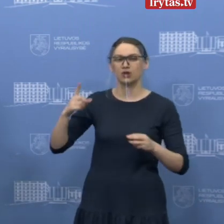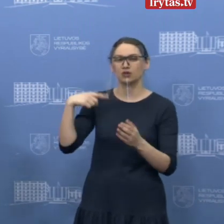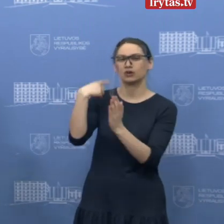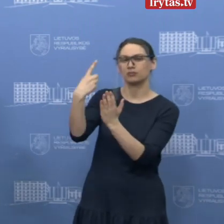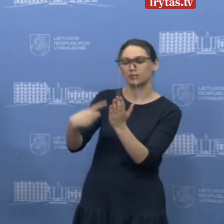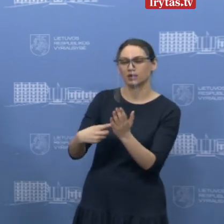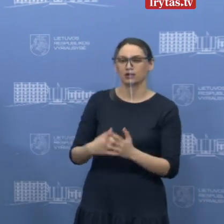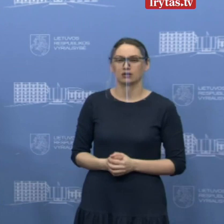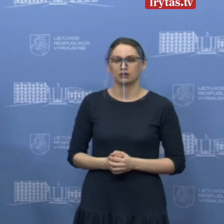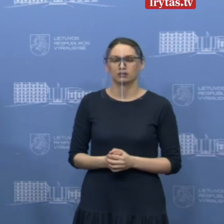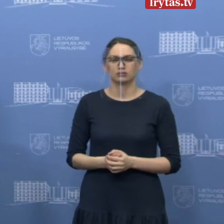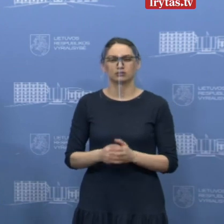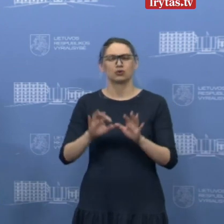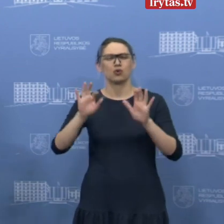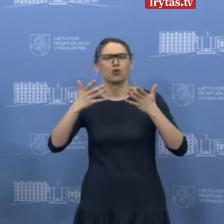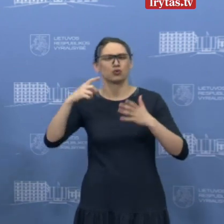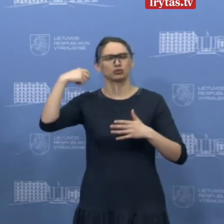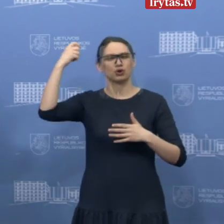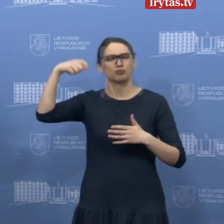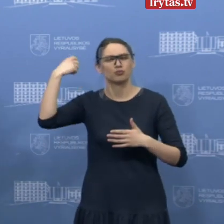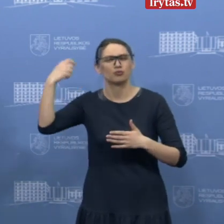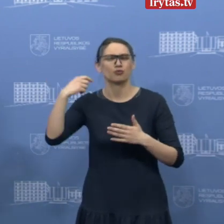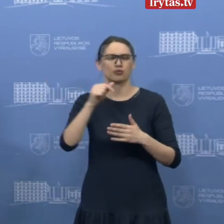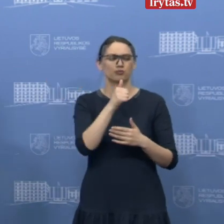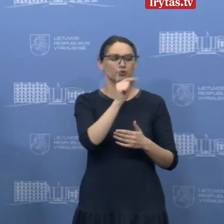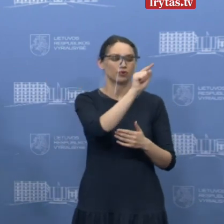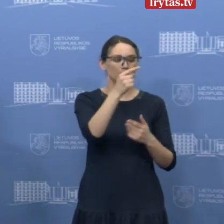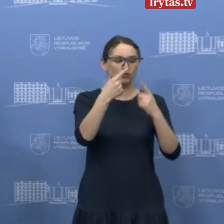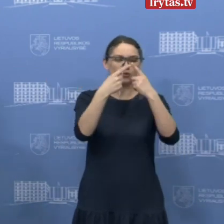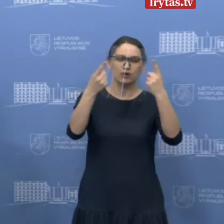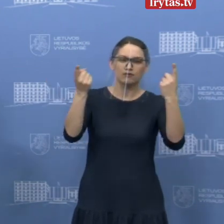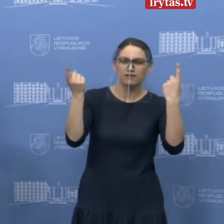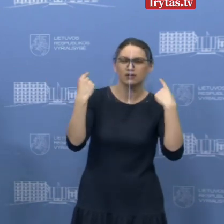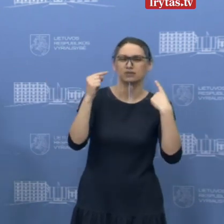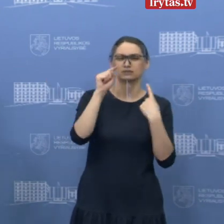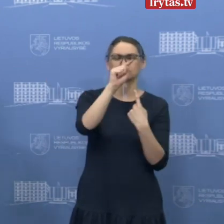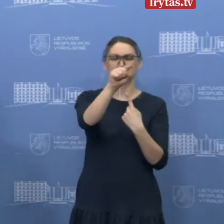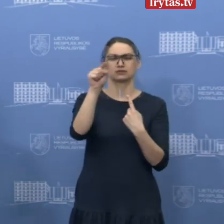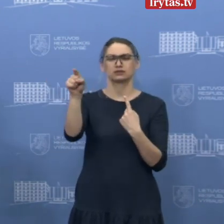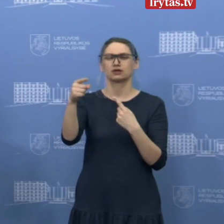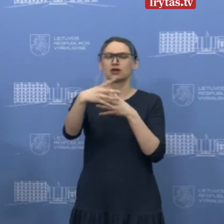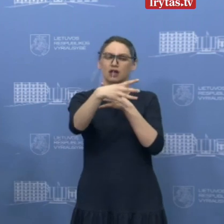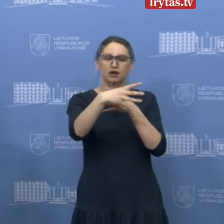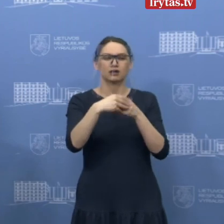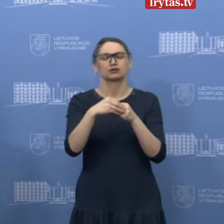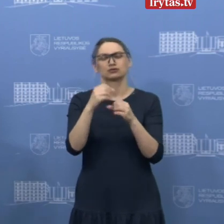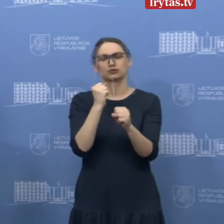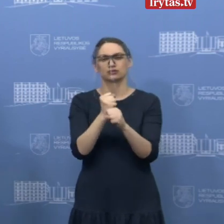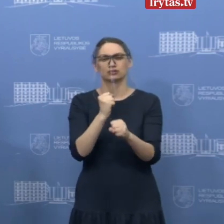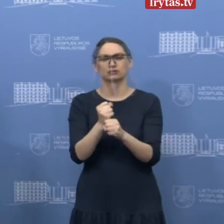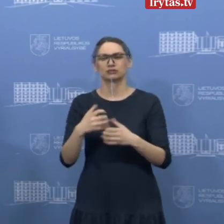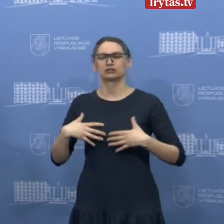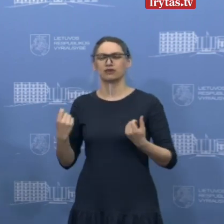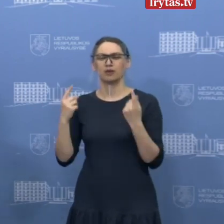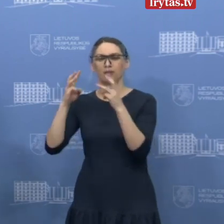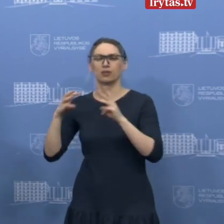kokiais mokslininkais universitetų, kurie prognozuoja kaip plint arba plis virusas, pendradarbiauja Sveikatos apsaugos